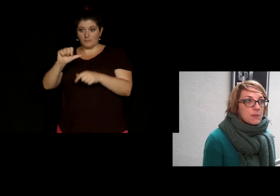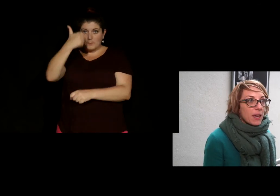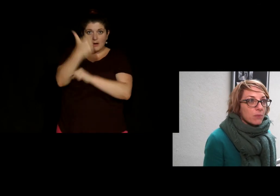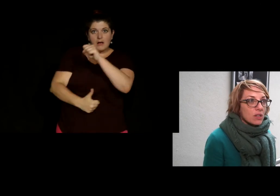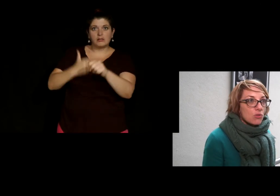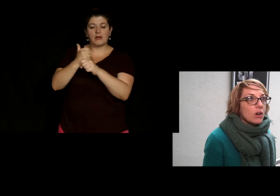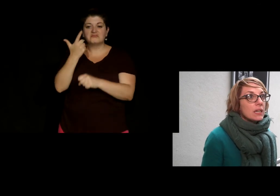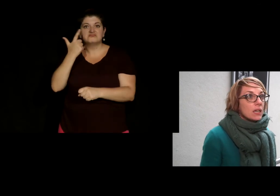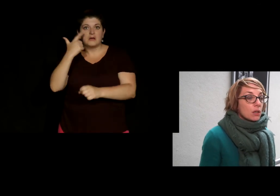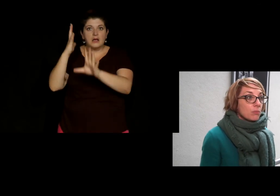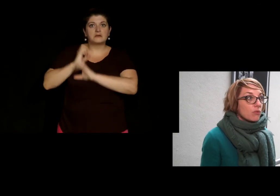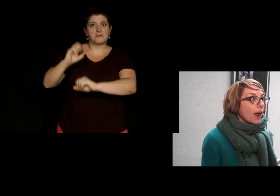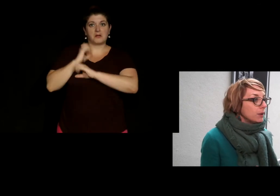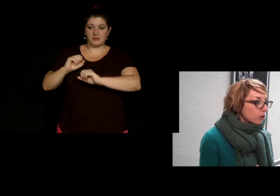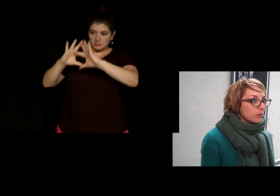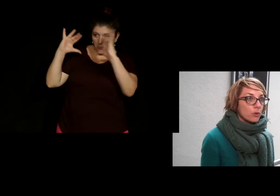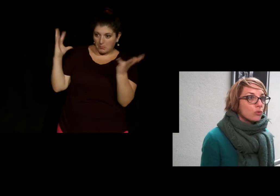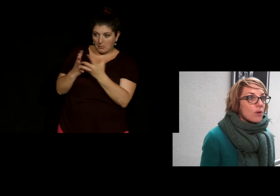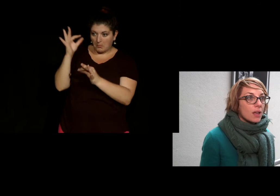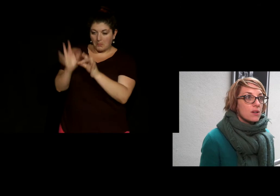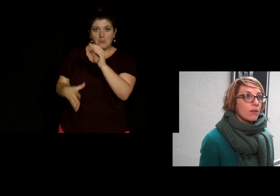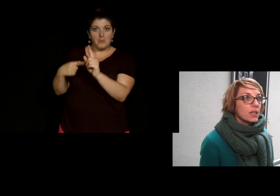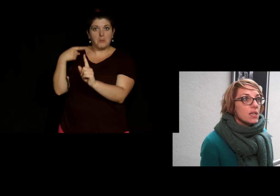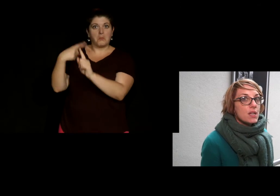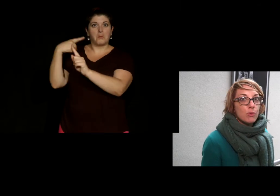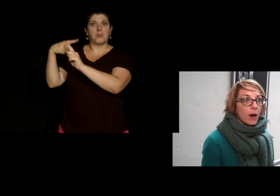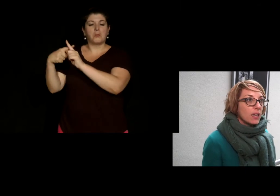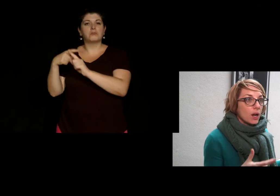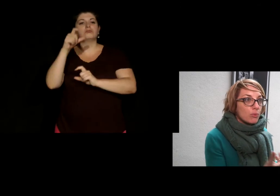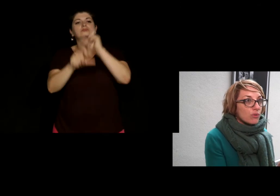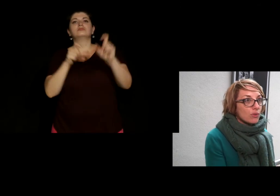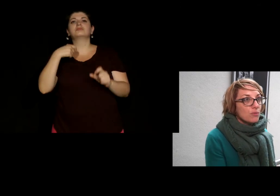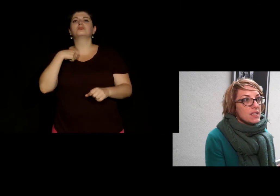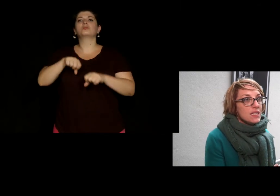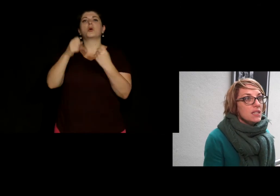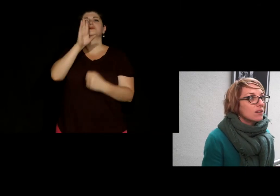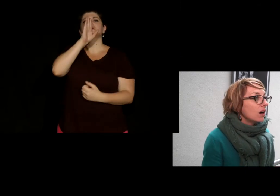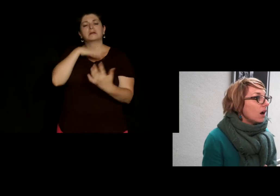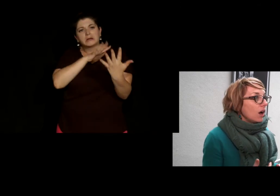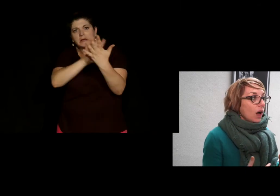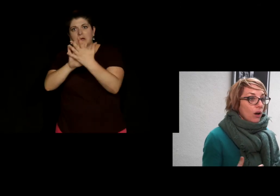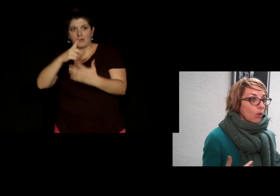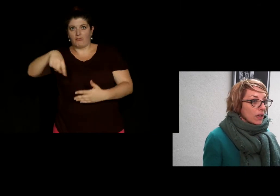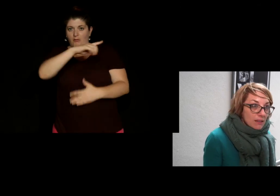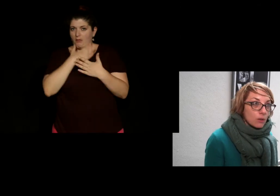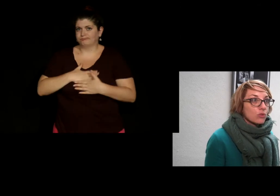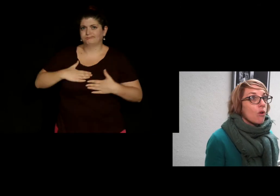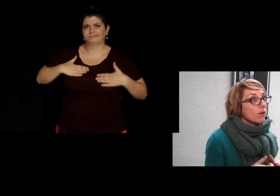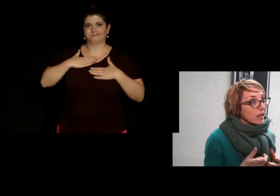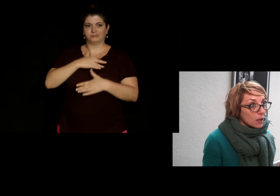'expérimentation Mais voilà, les premiers retours des gens avec qui j'ai pu parler à la pause de midi On a'air très contents, on a l'air d